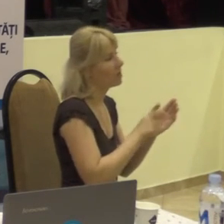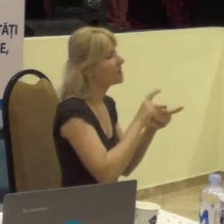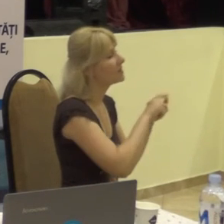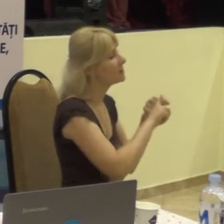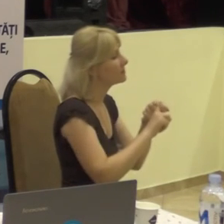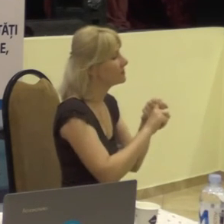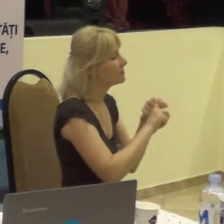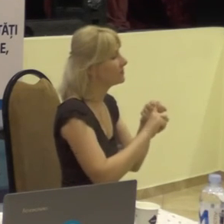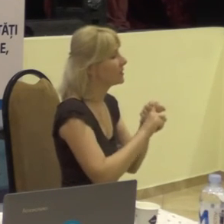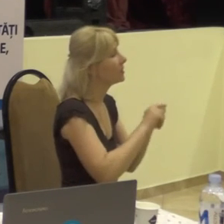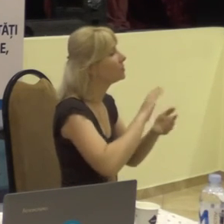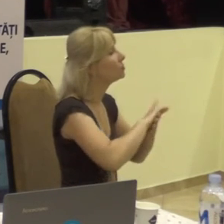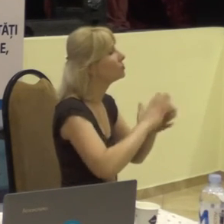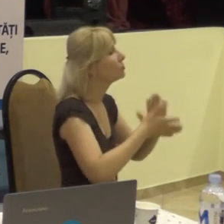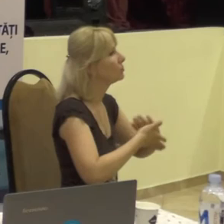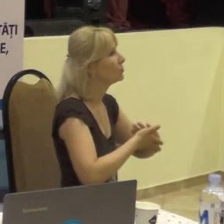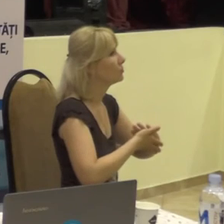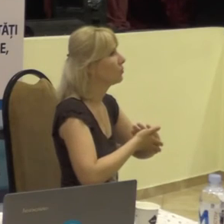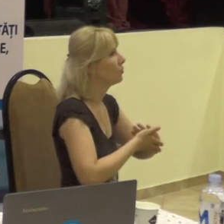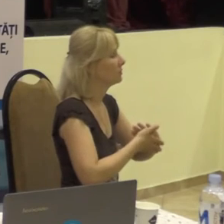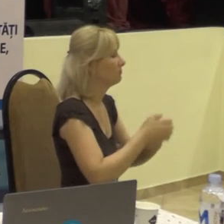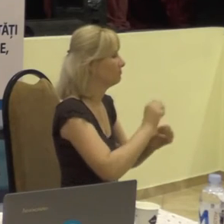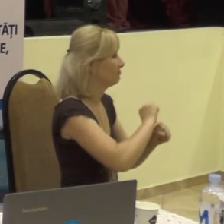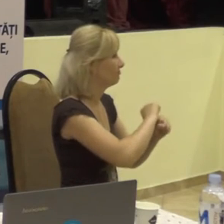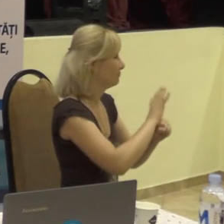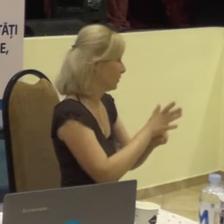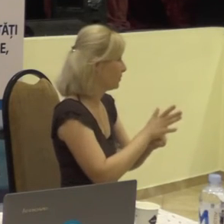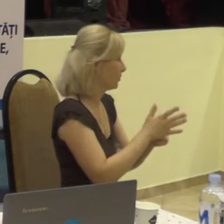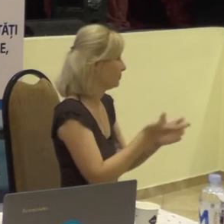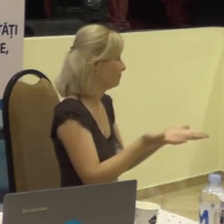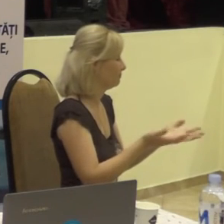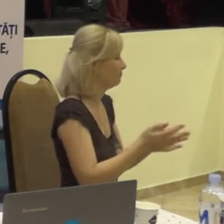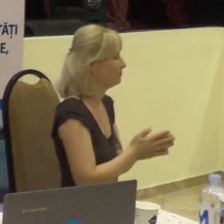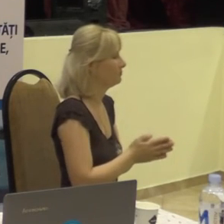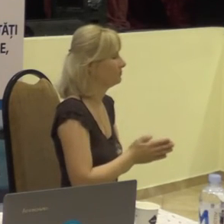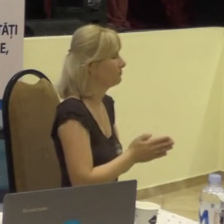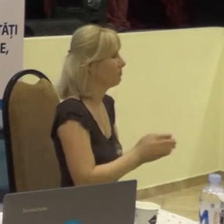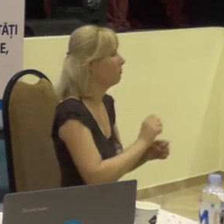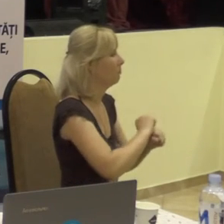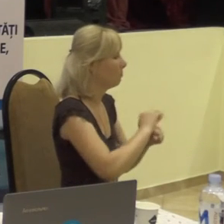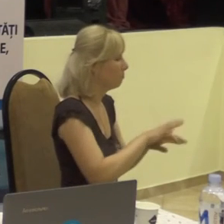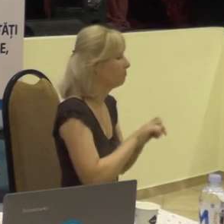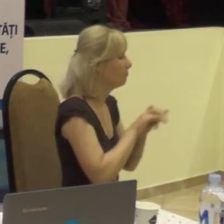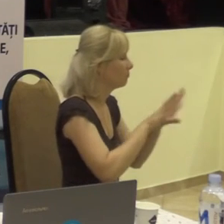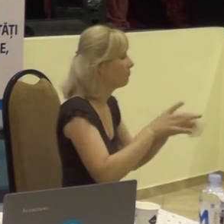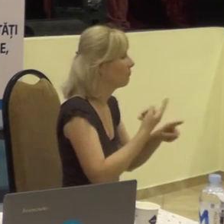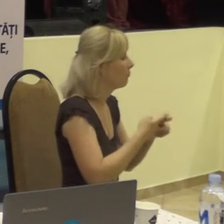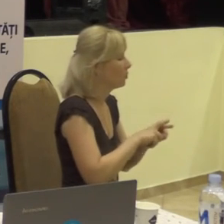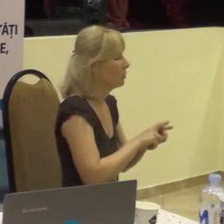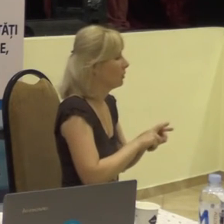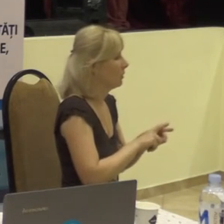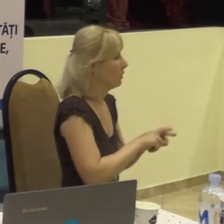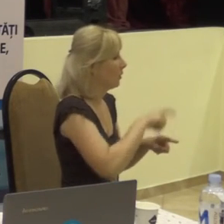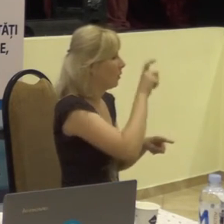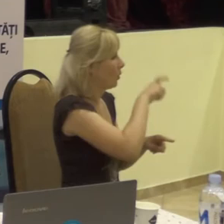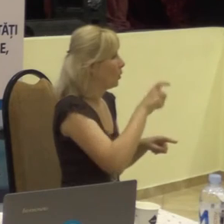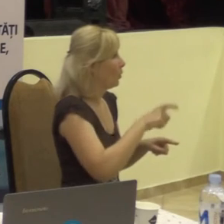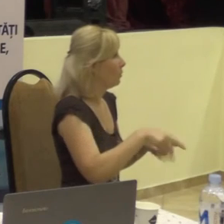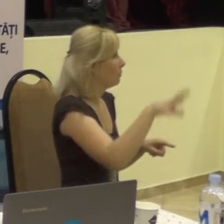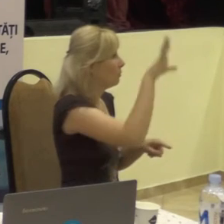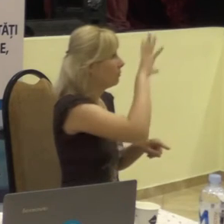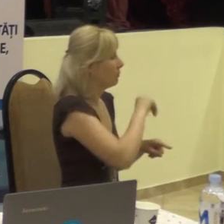situația epidemiologică din Republica Moldova, pandemia a fost o provocare pentru toată lumea